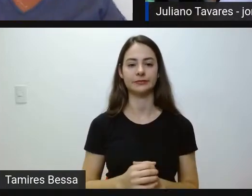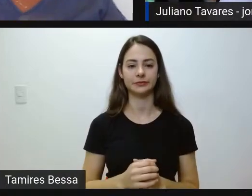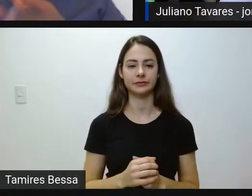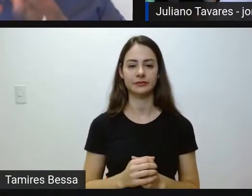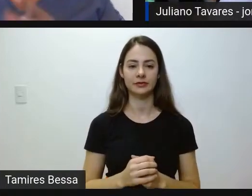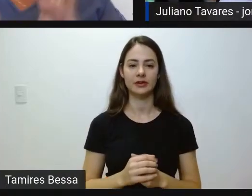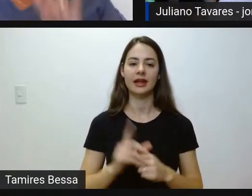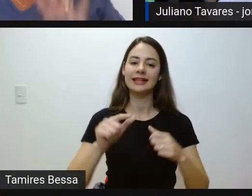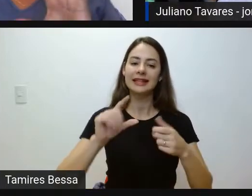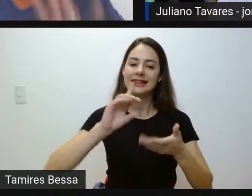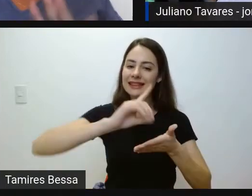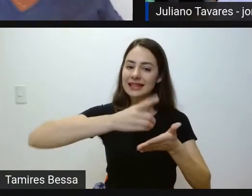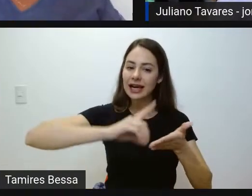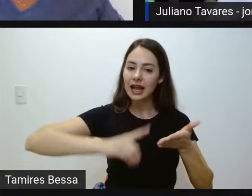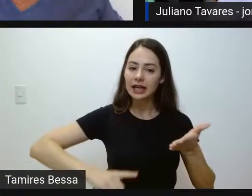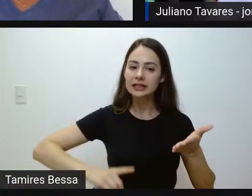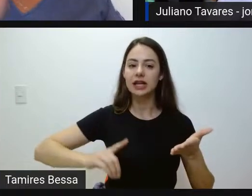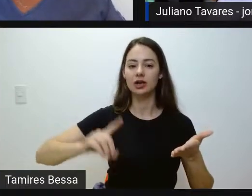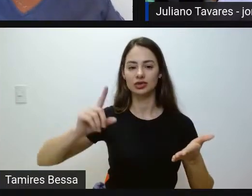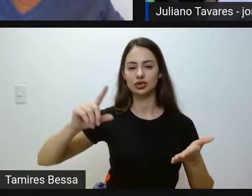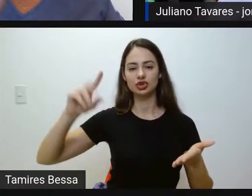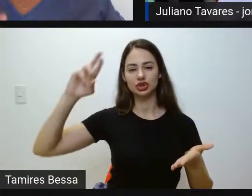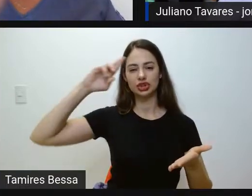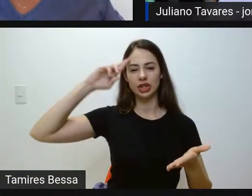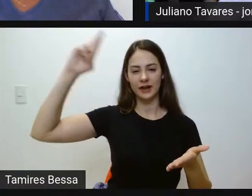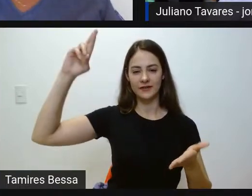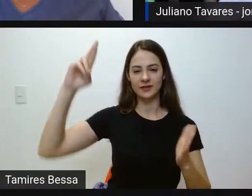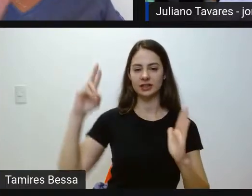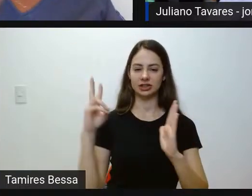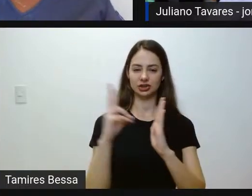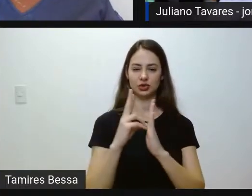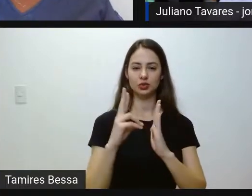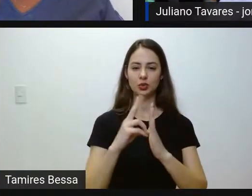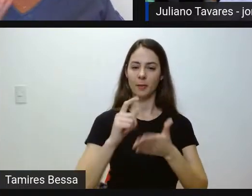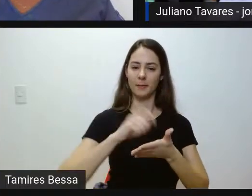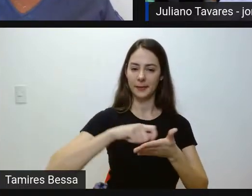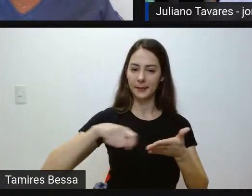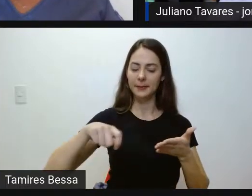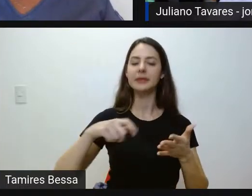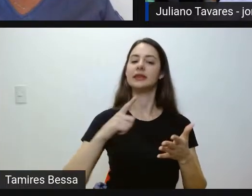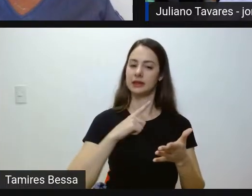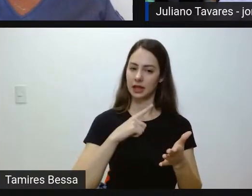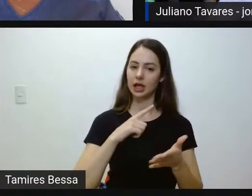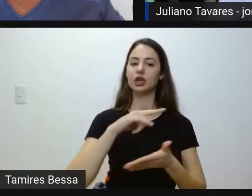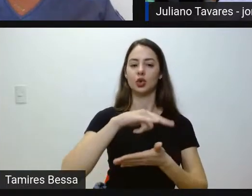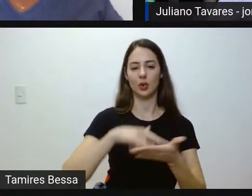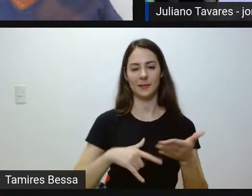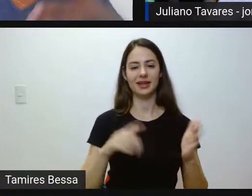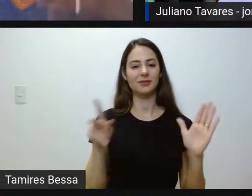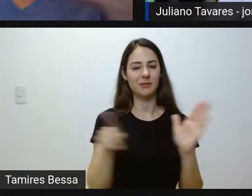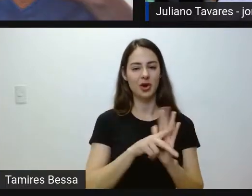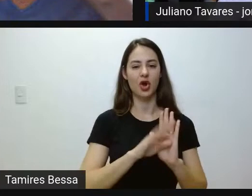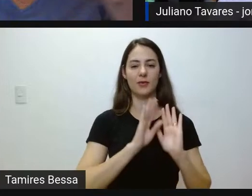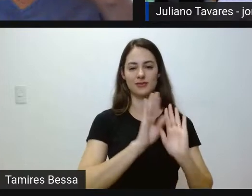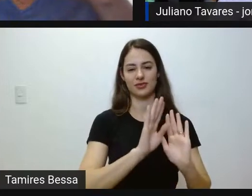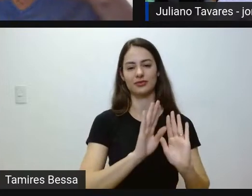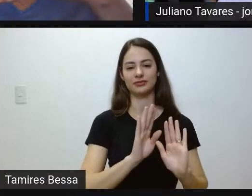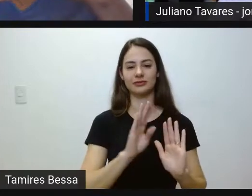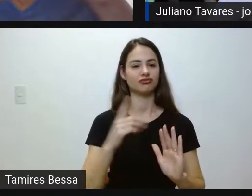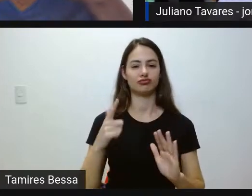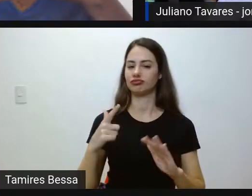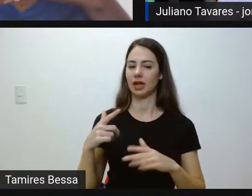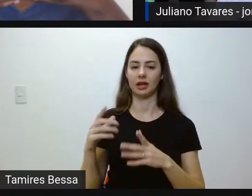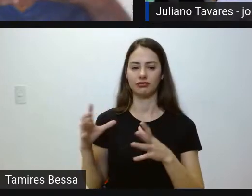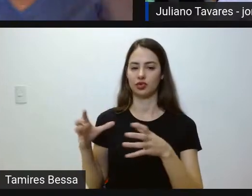declaração da liderança indígena. Então, quem é indígena leva um documento específico, não passa por